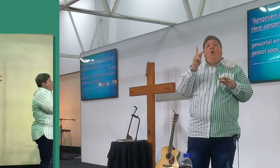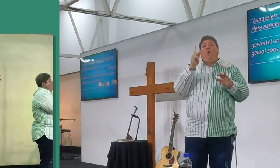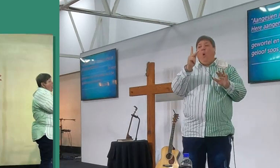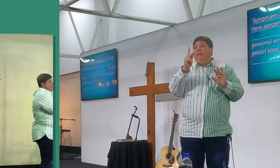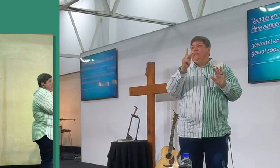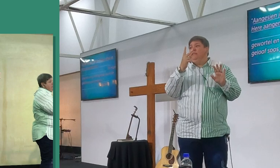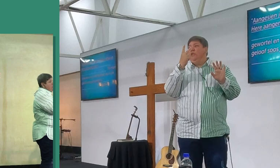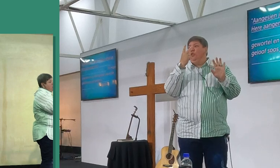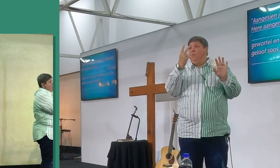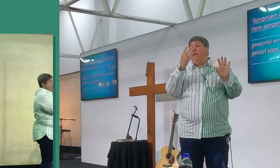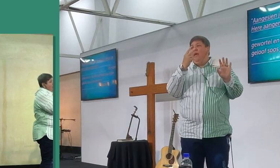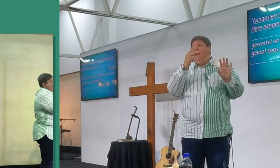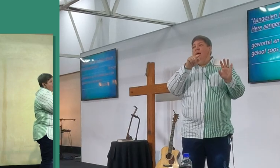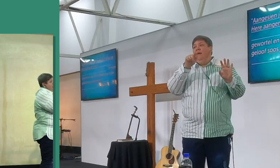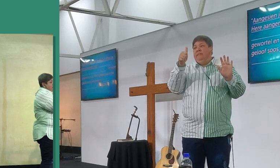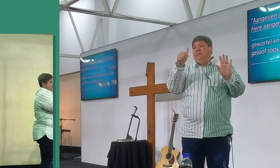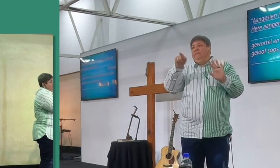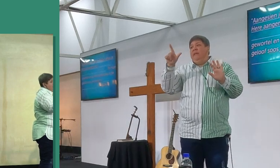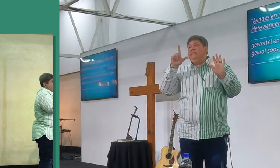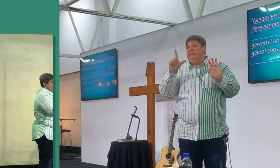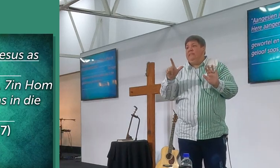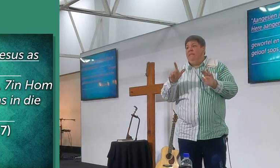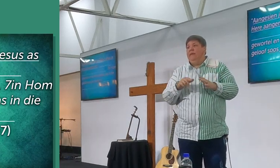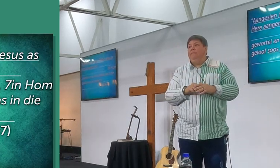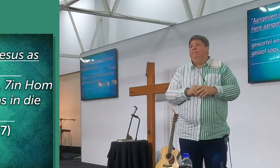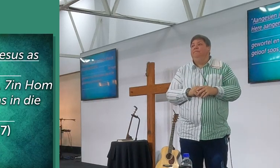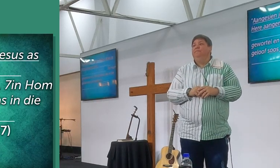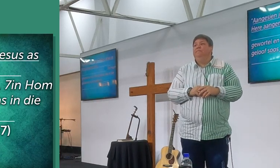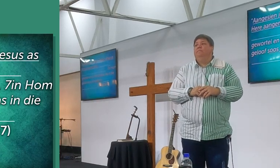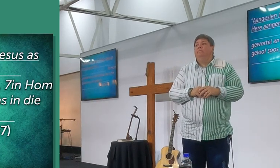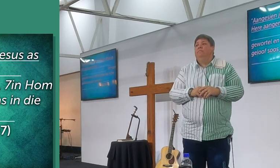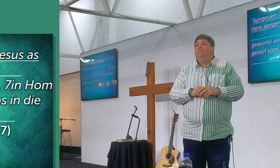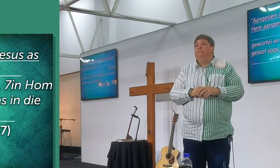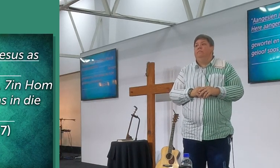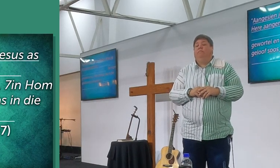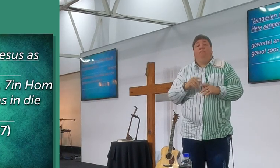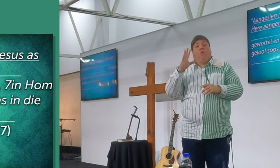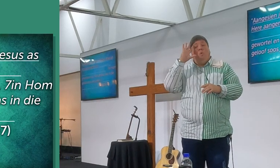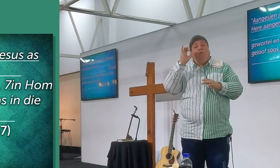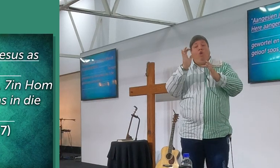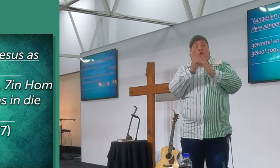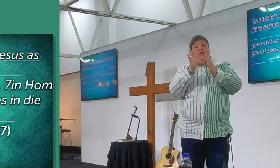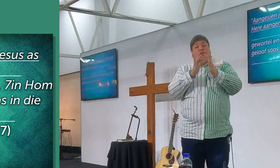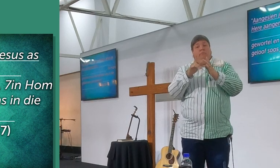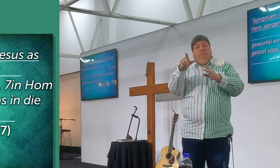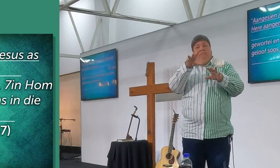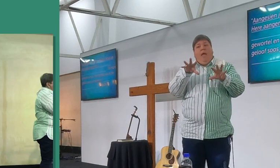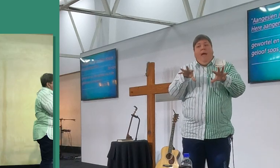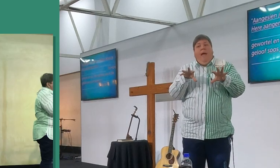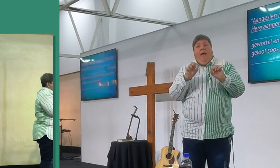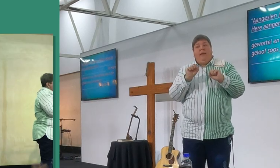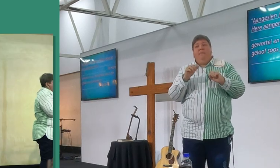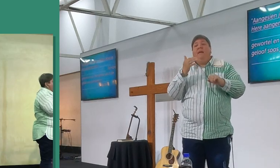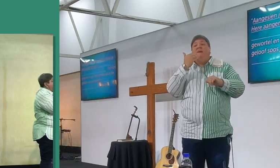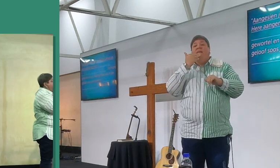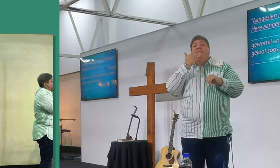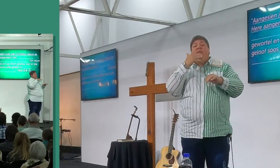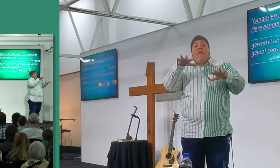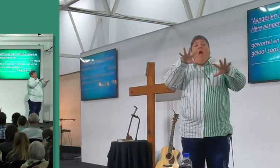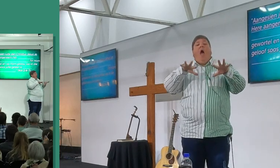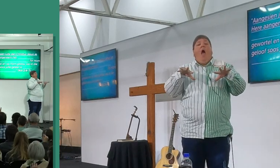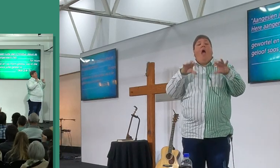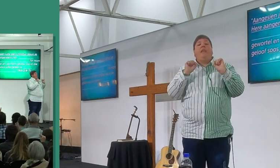jylle dan, Christus Jesus as jylle heren aangeneem het, nou kom ek vir aan en gaan gaan, met die opstek van handen, wie van jylle het Jesus aangeneem, as jylle verlosser en